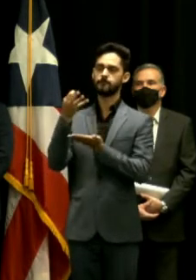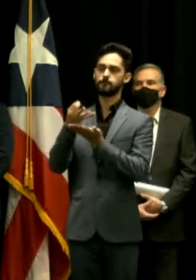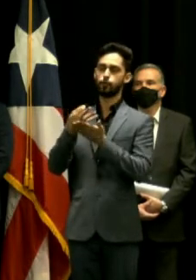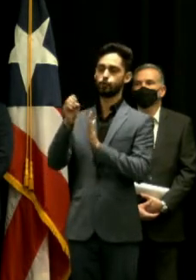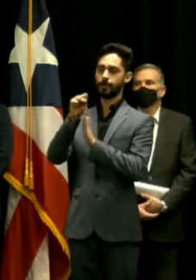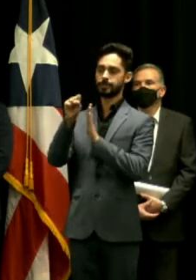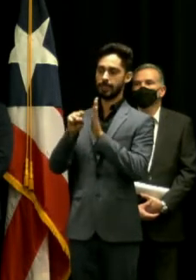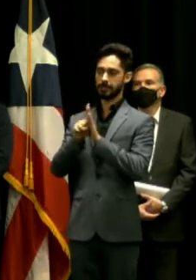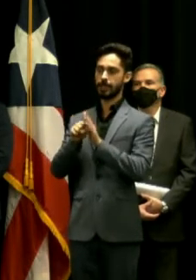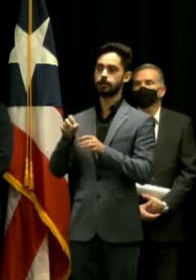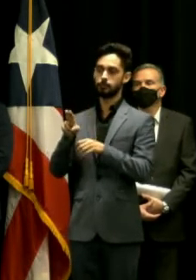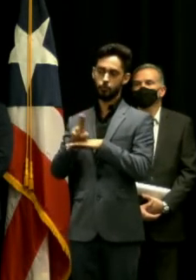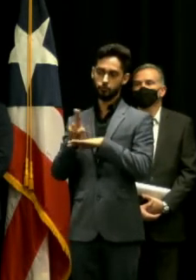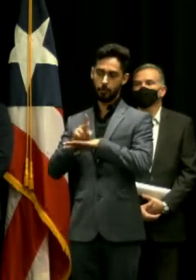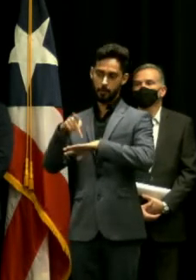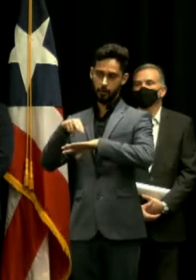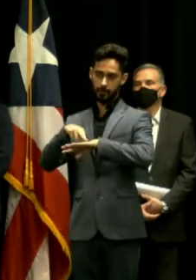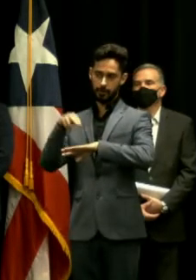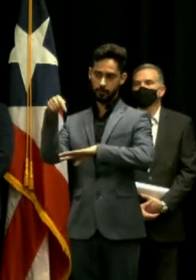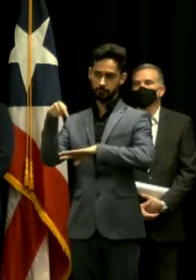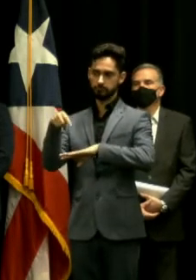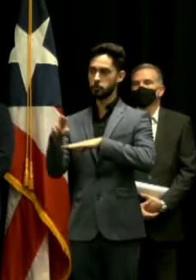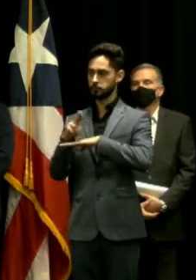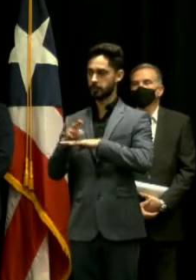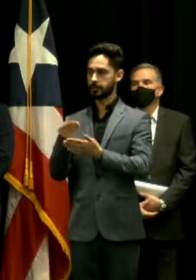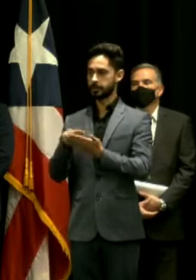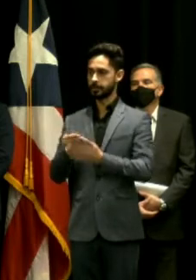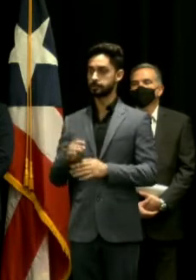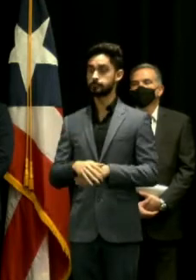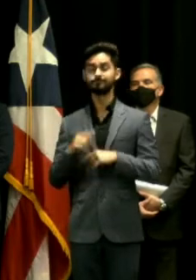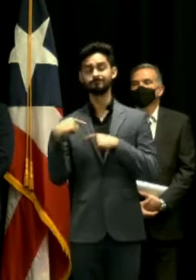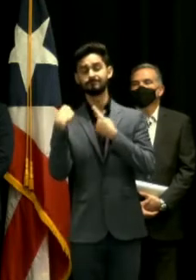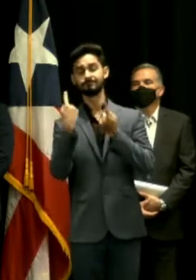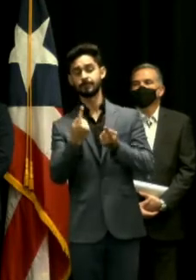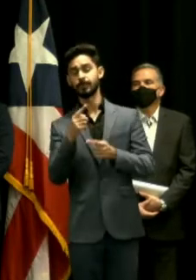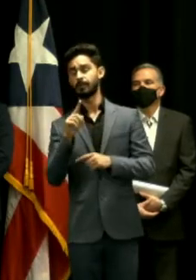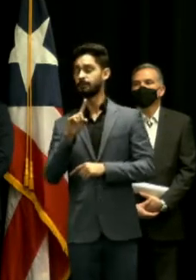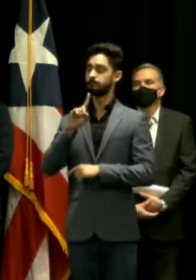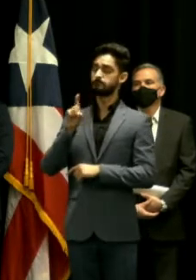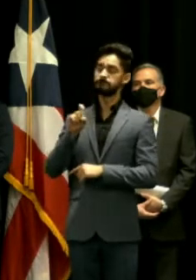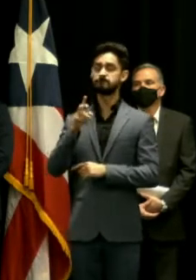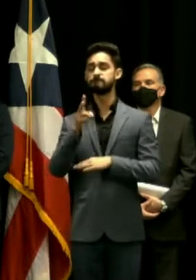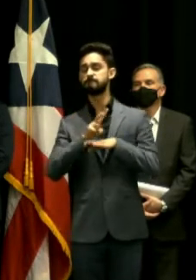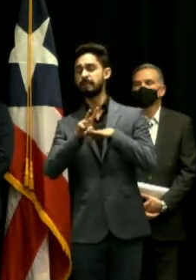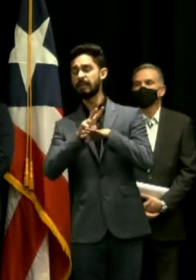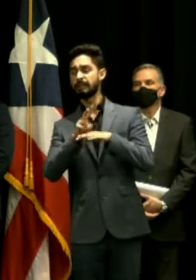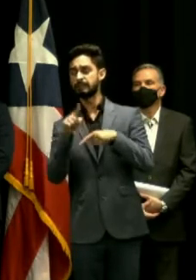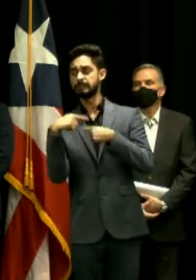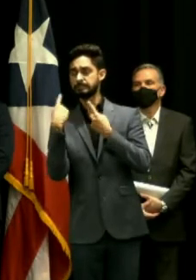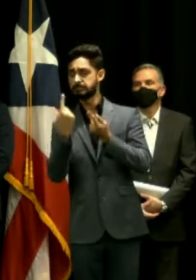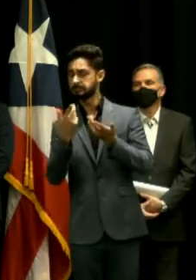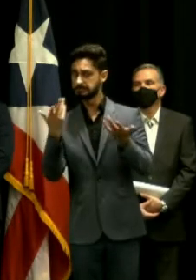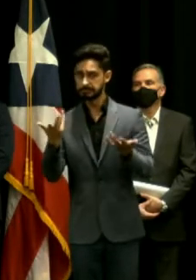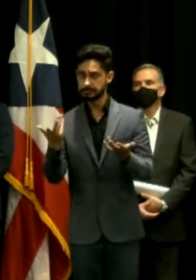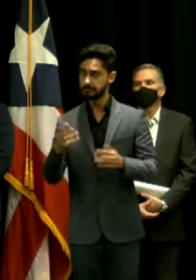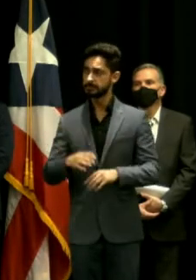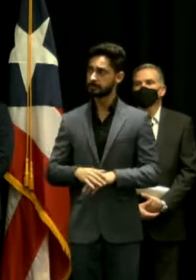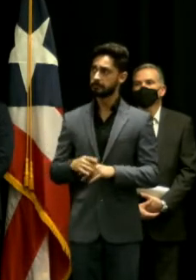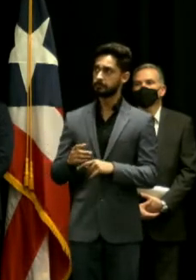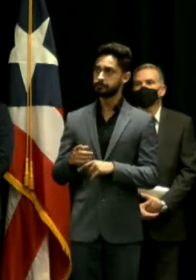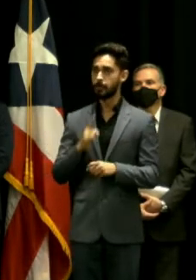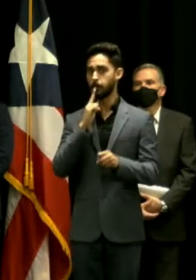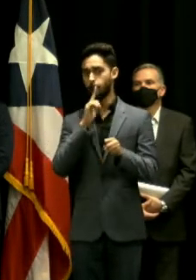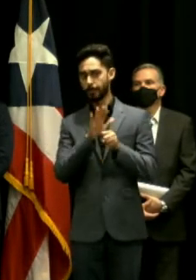El otro asunto es que obviamente los viequenses llevan mucho tiempo esperando por este hospital y han escuchado múltiples promesas